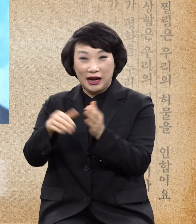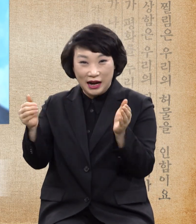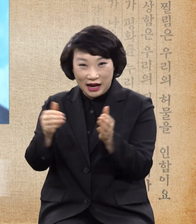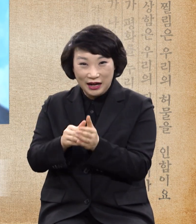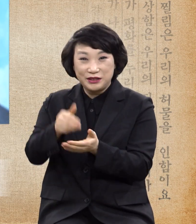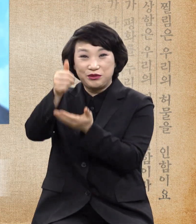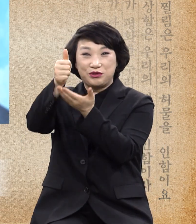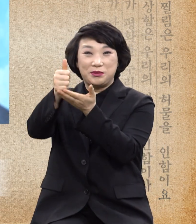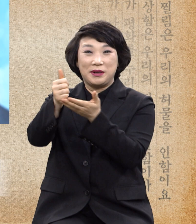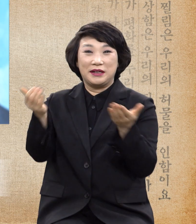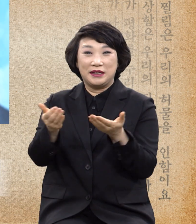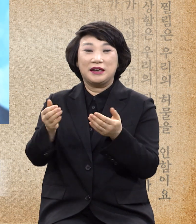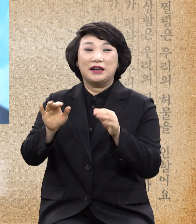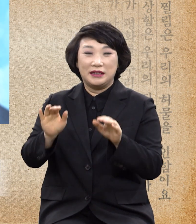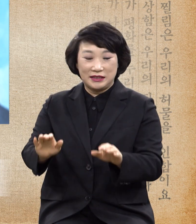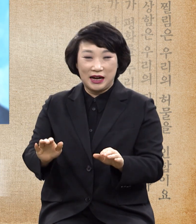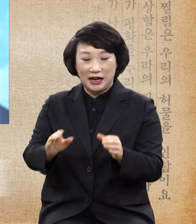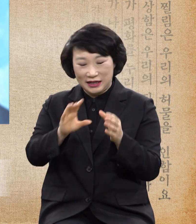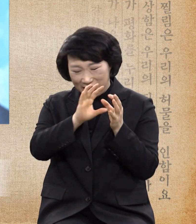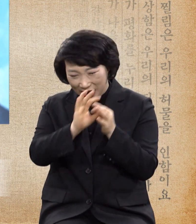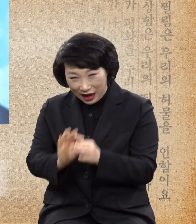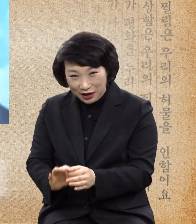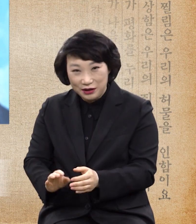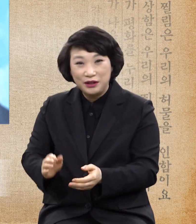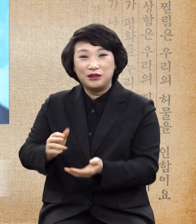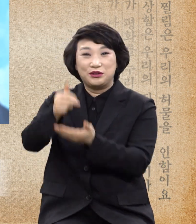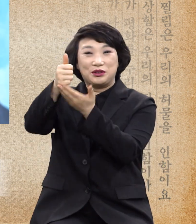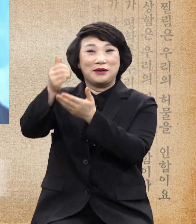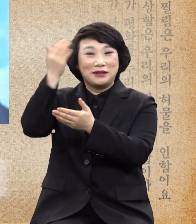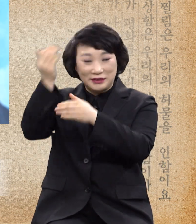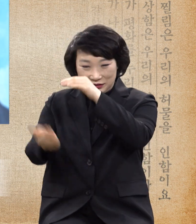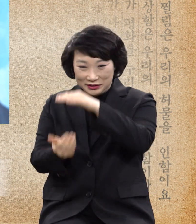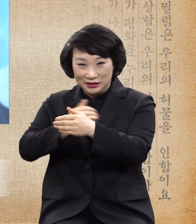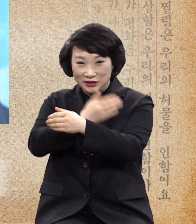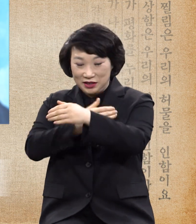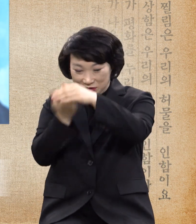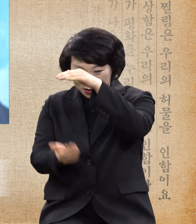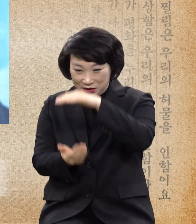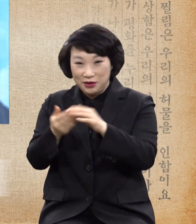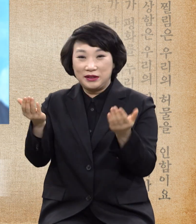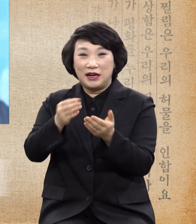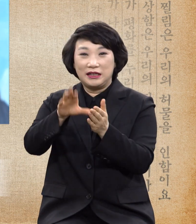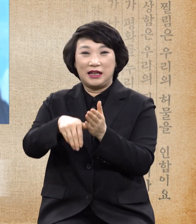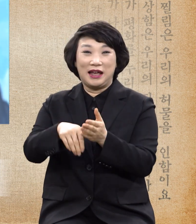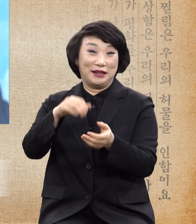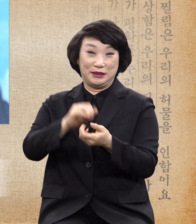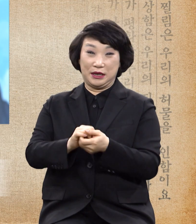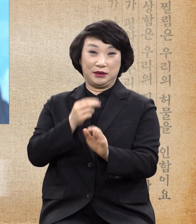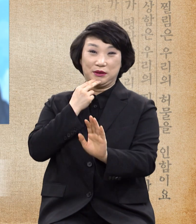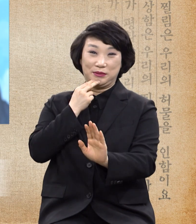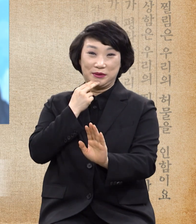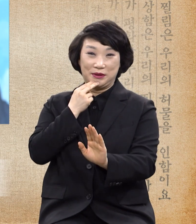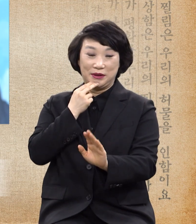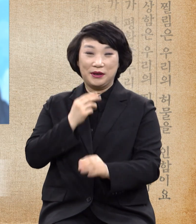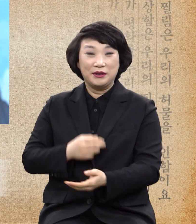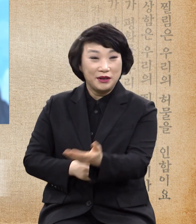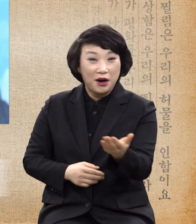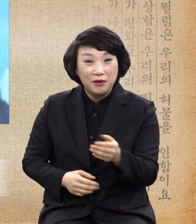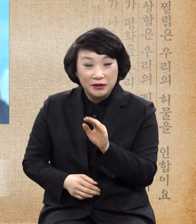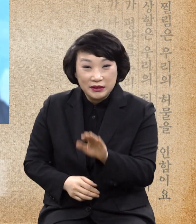절대 주님이 전지하시고 전능하시게 일하시는데 제한을 받지 않는다 이 사람은 죽어서 나는